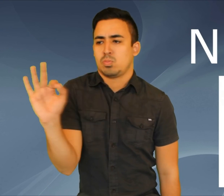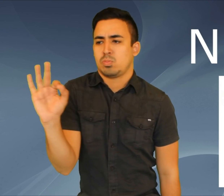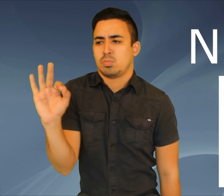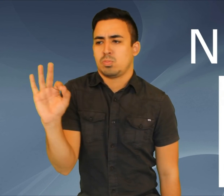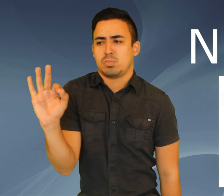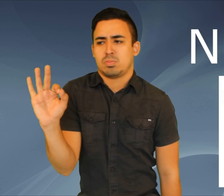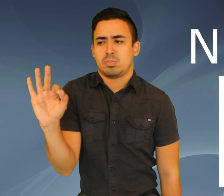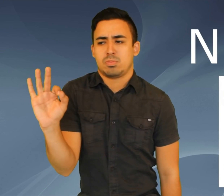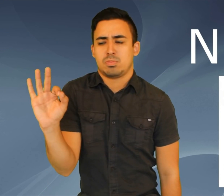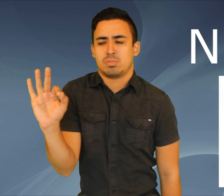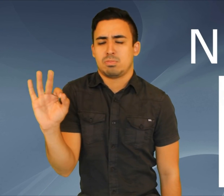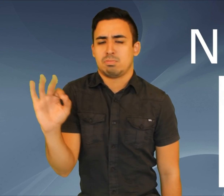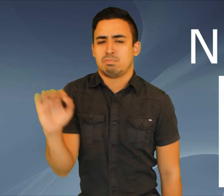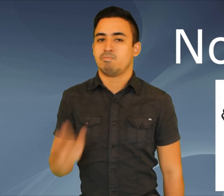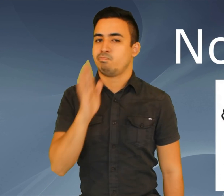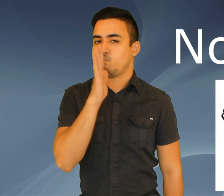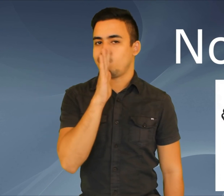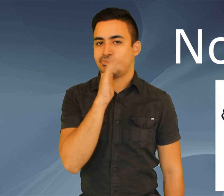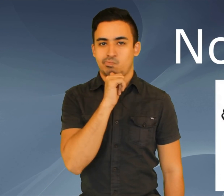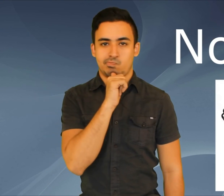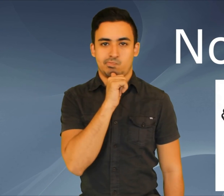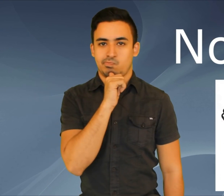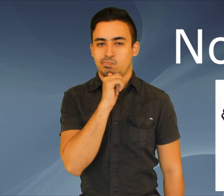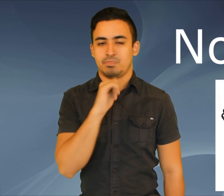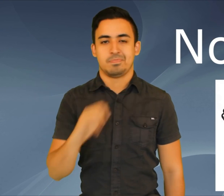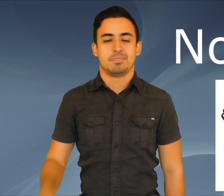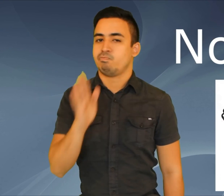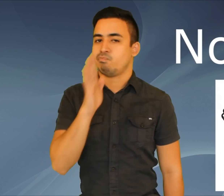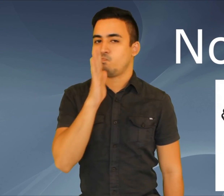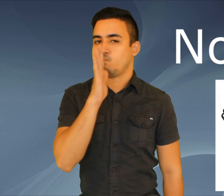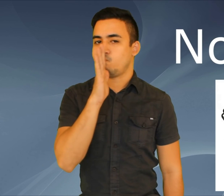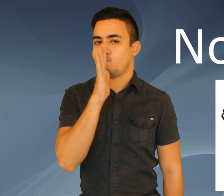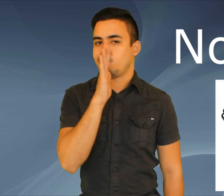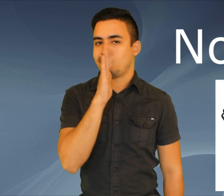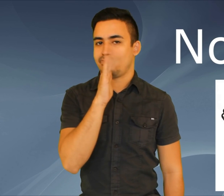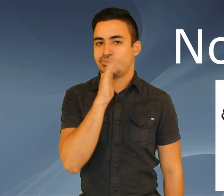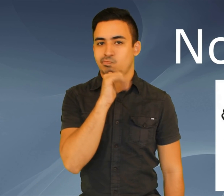No hay, no hay